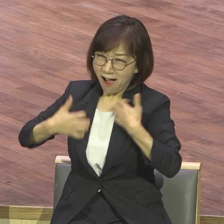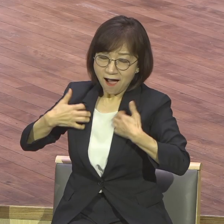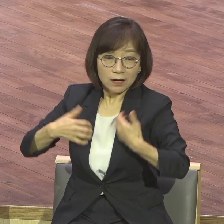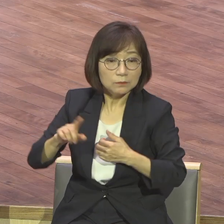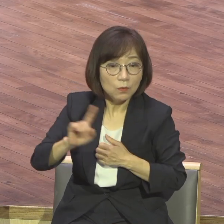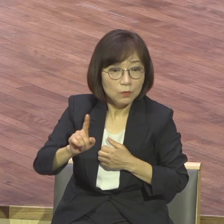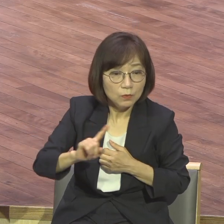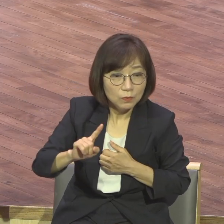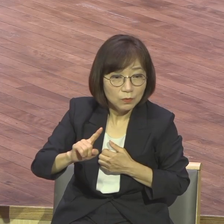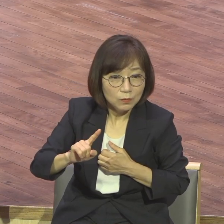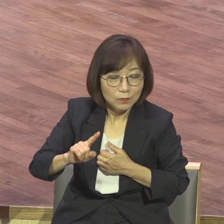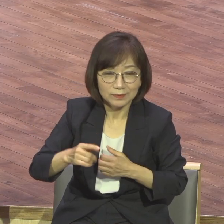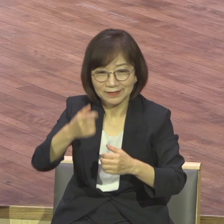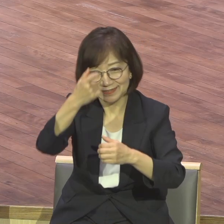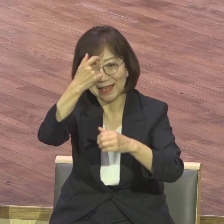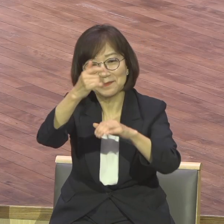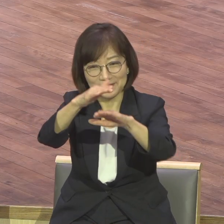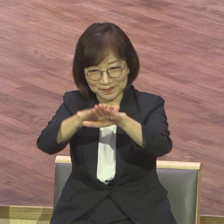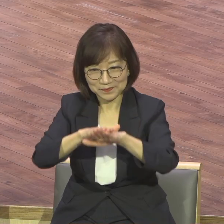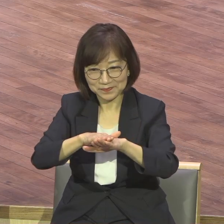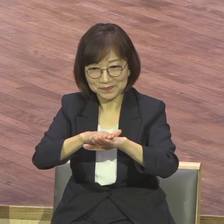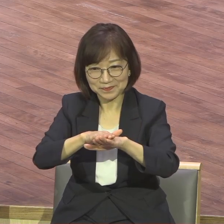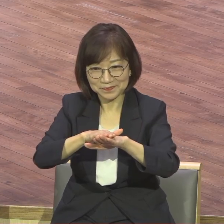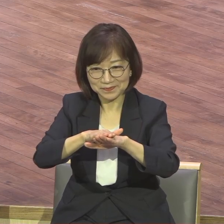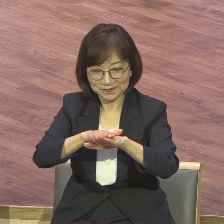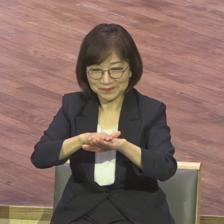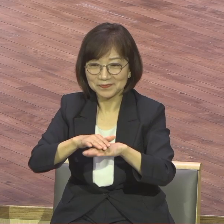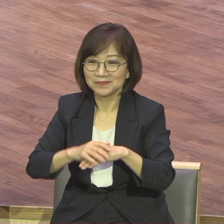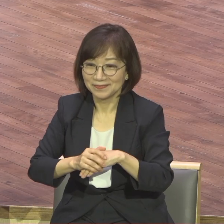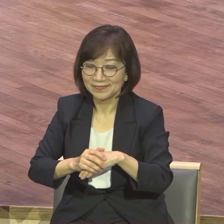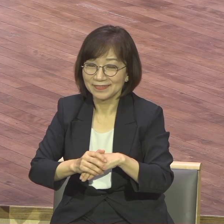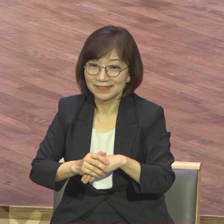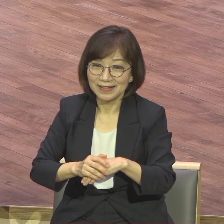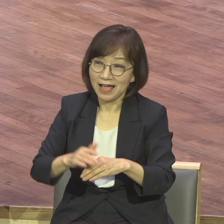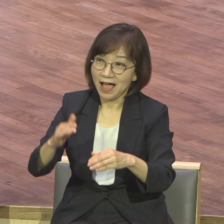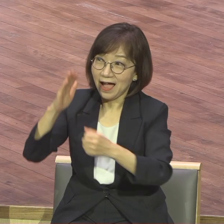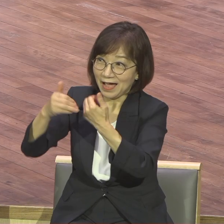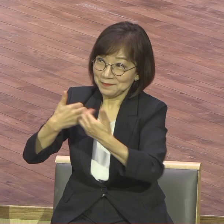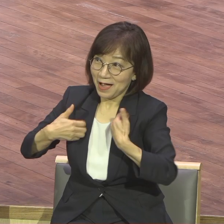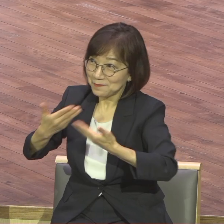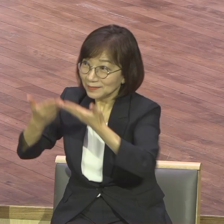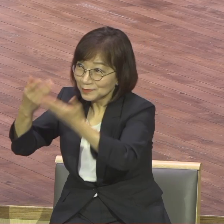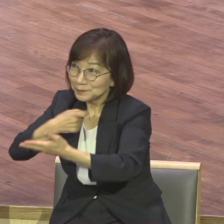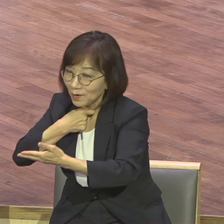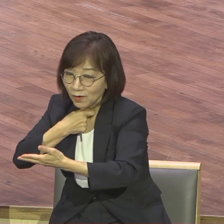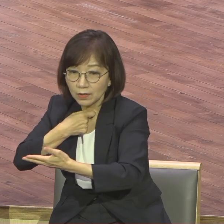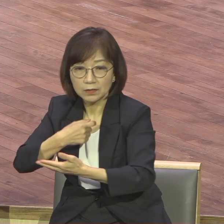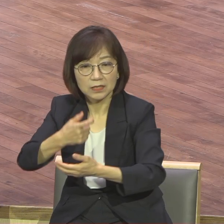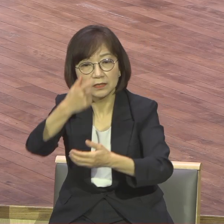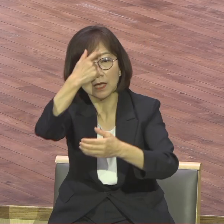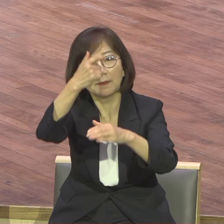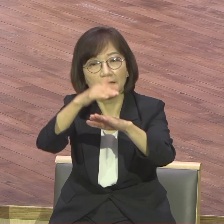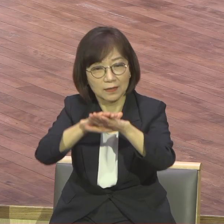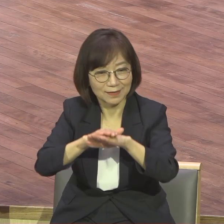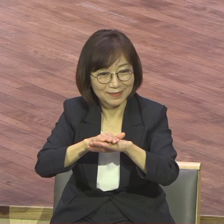이 예배로부터 시작되는 것이다. 어떻게 하면 하나님을 기쁘시게 할 수 있느냐 일주일이 시작되는 이